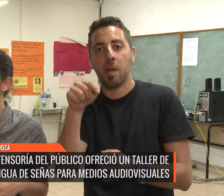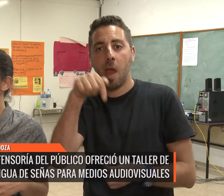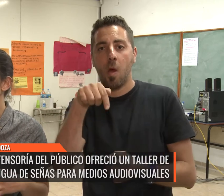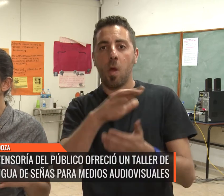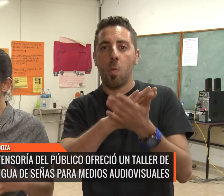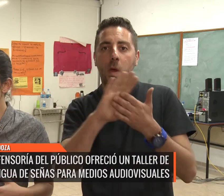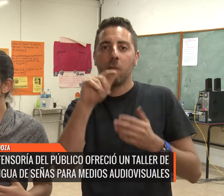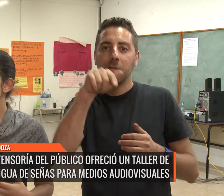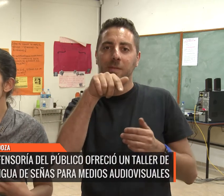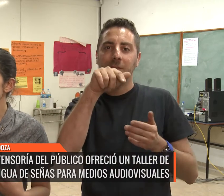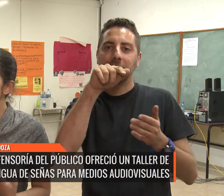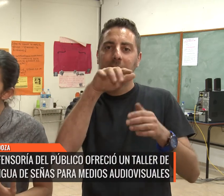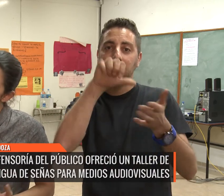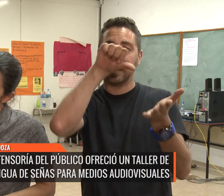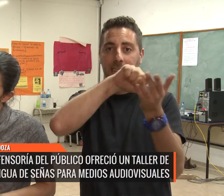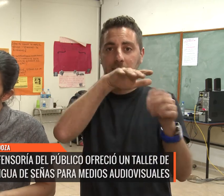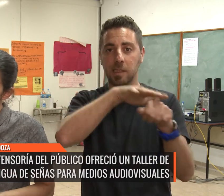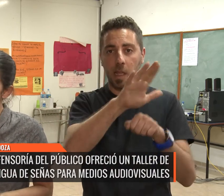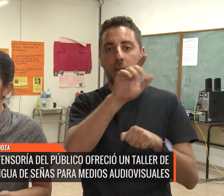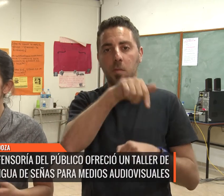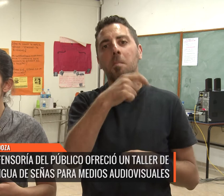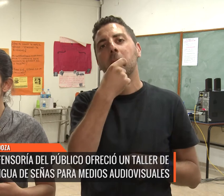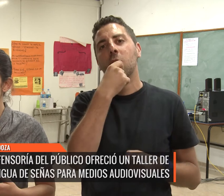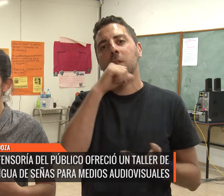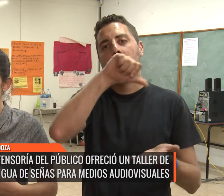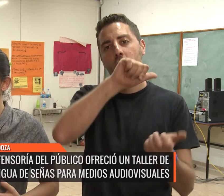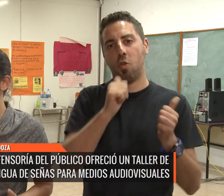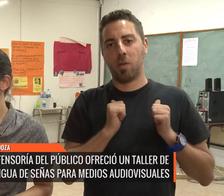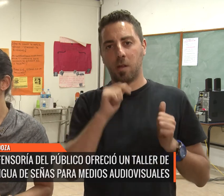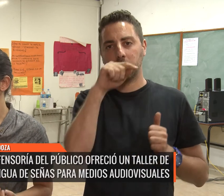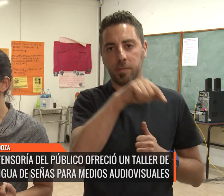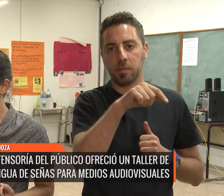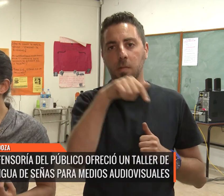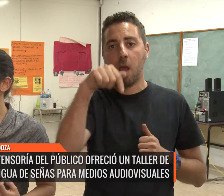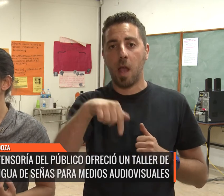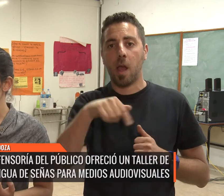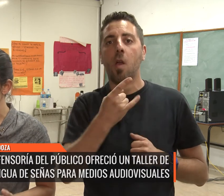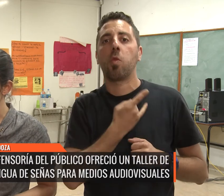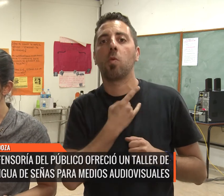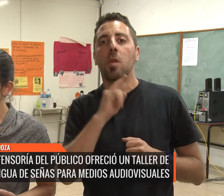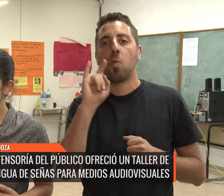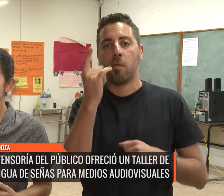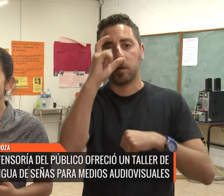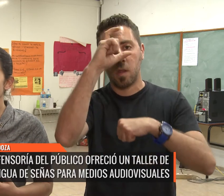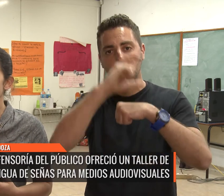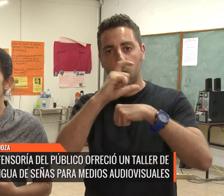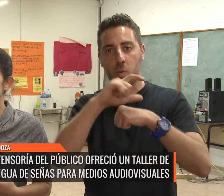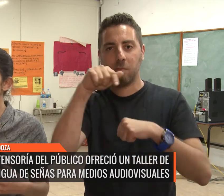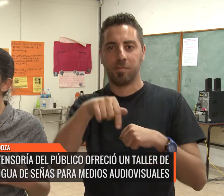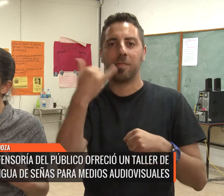Acá en Mendoza hay muchos intérpretes profesionales. De hecho, estamos acá en la Universidad de Cuyo, en donde está la carrera. Y el